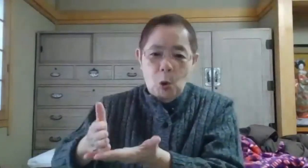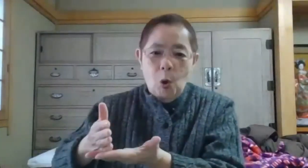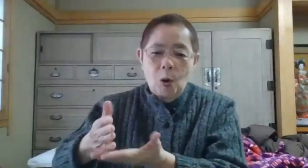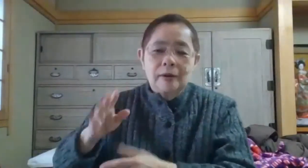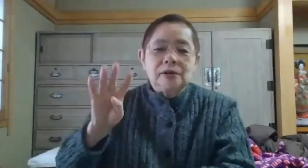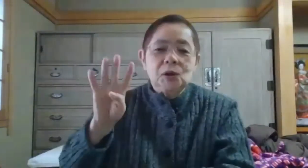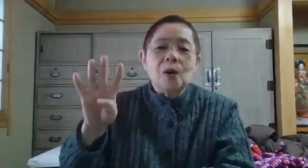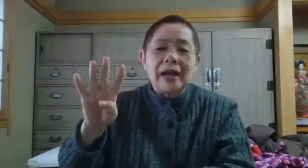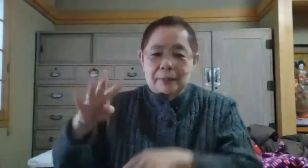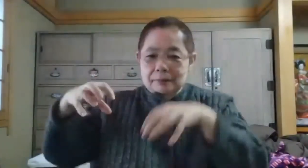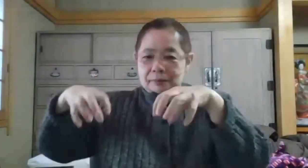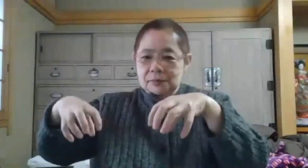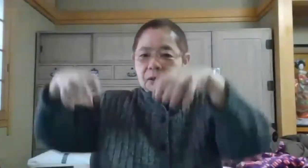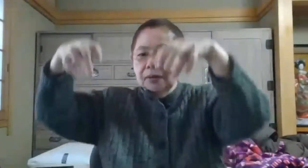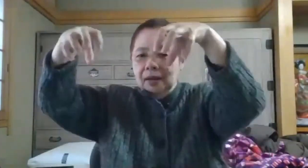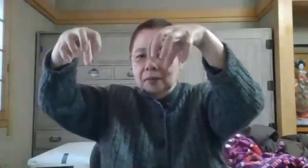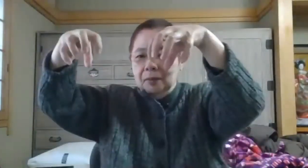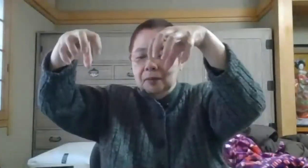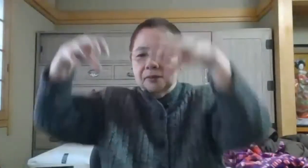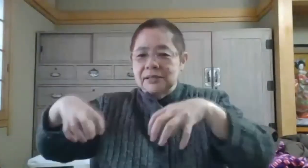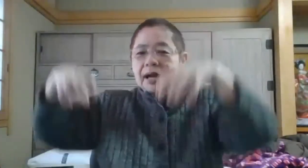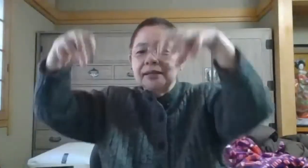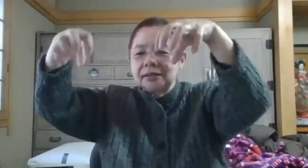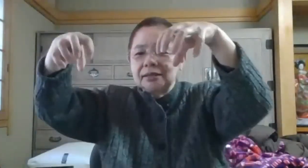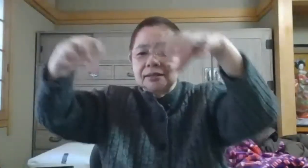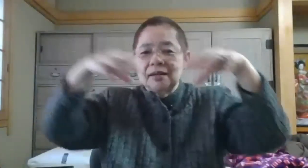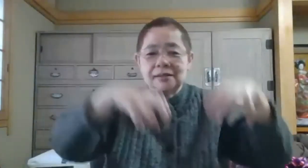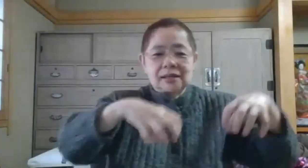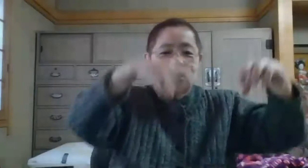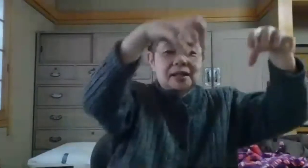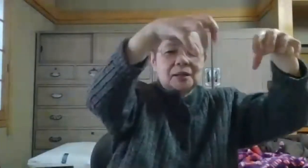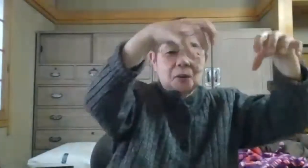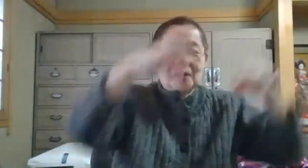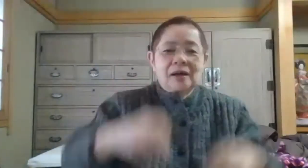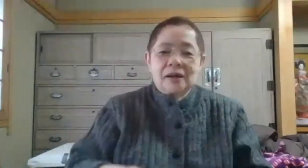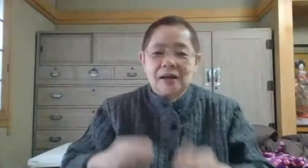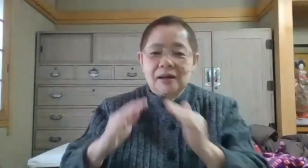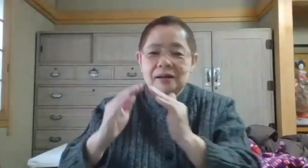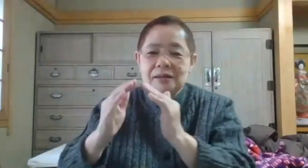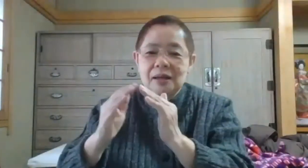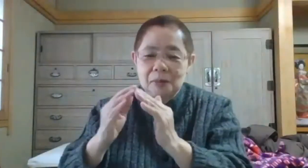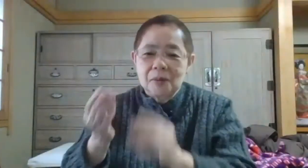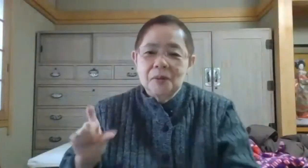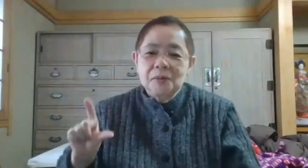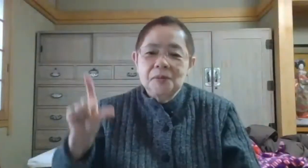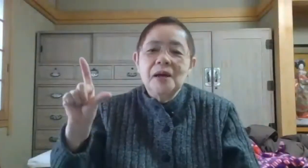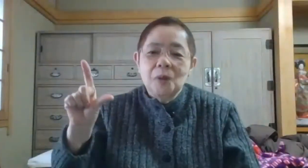4軒4軒2階建てですね2階建ての家の上の